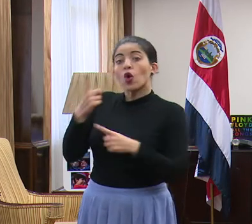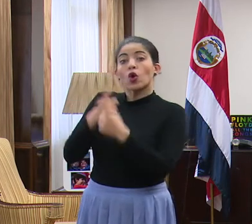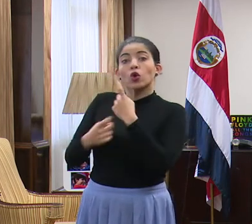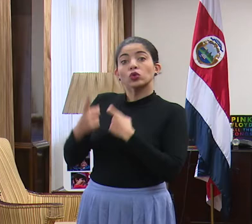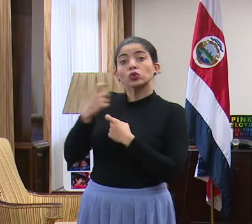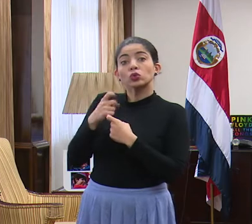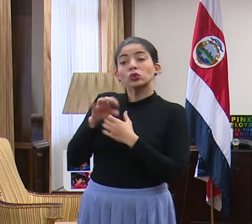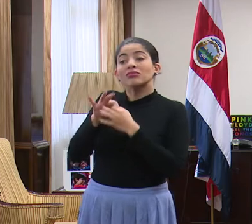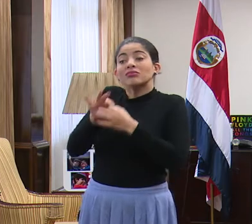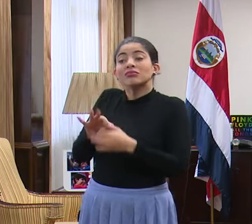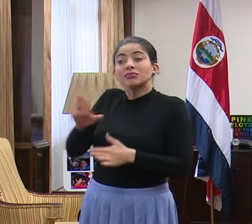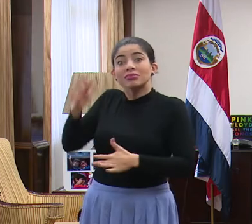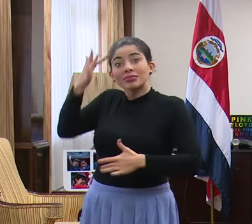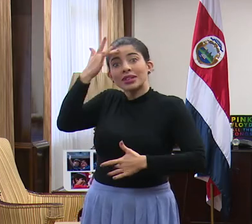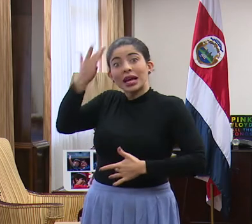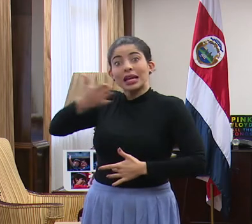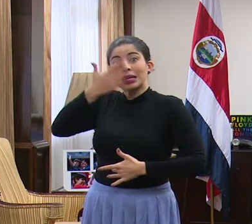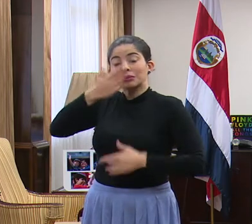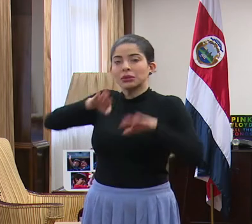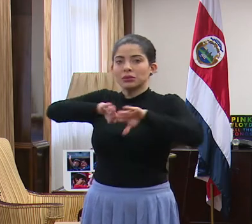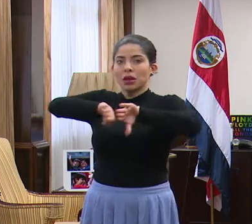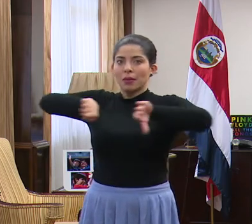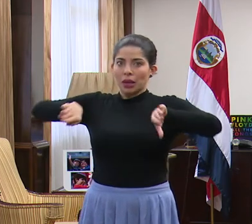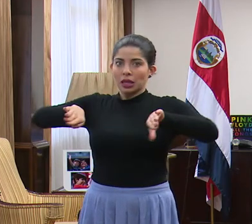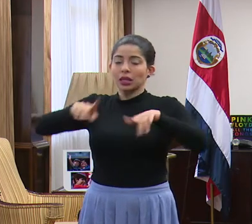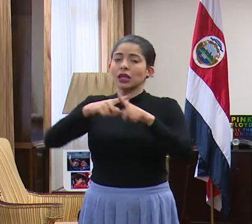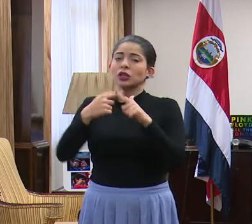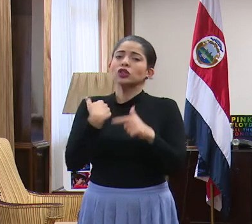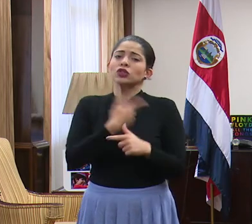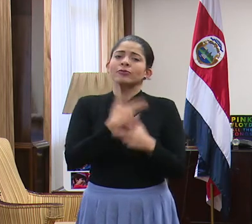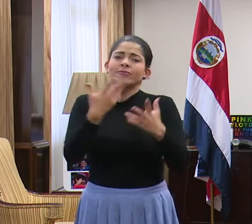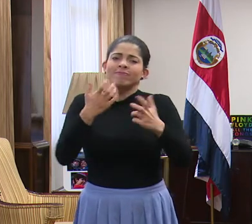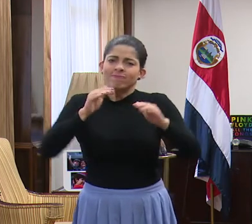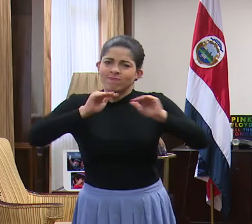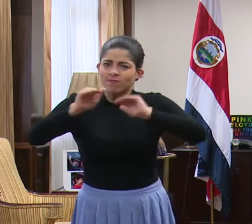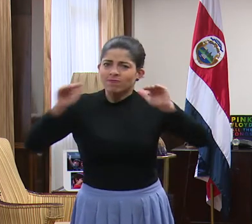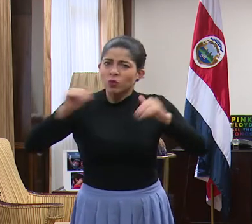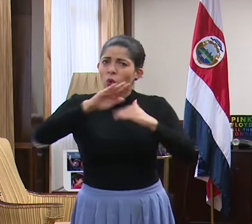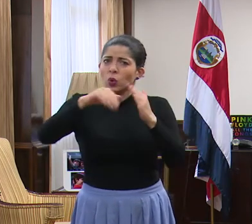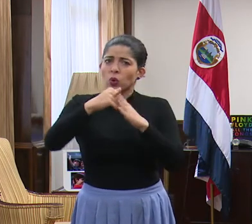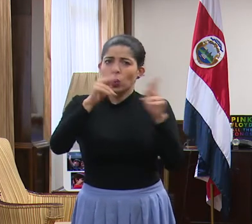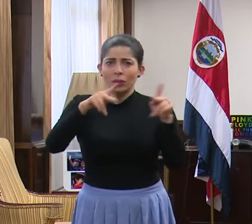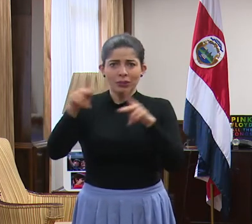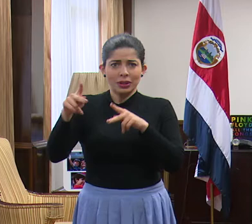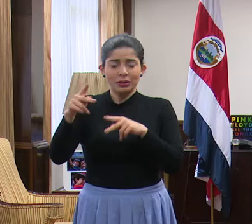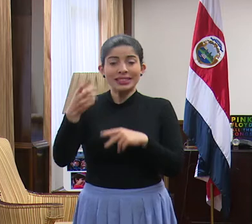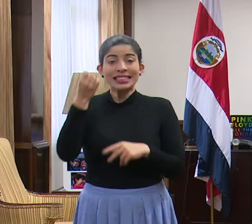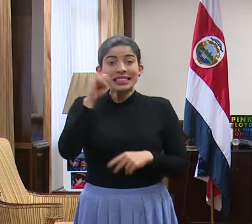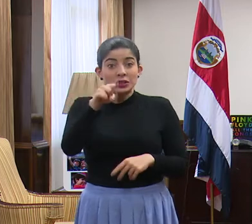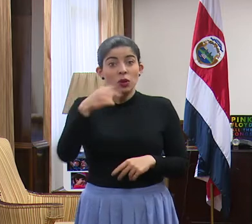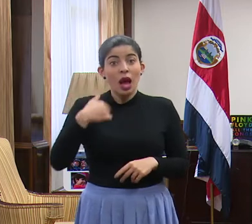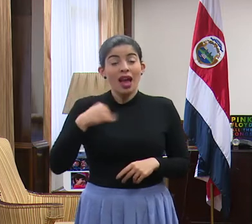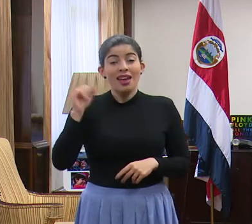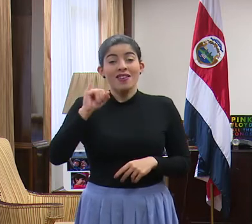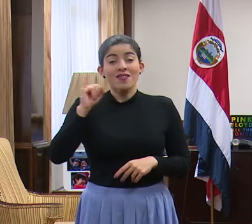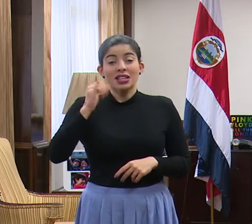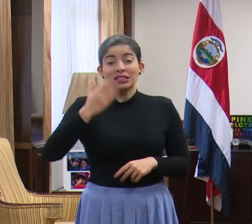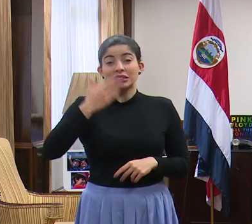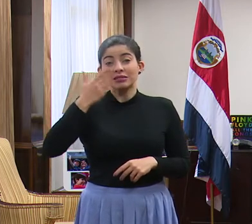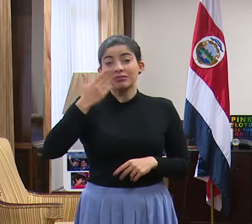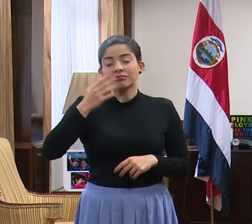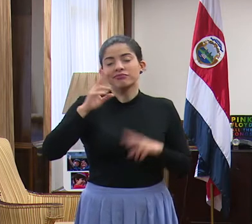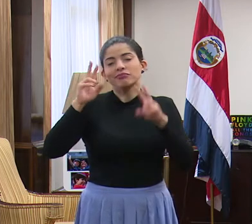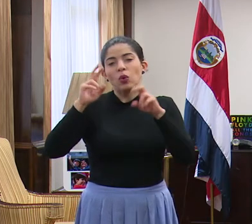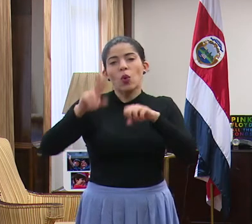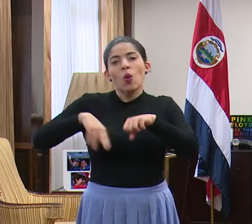infecciones respiratorias. Queremos hacer un llamado a la ciudadanía para que infecciones respiratorias habituales